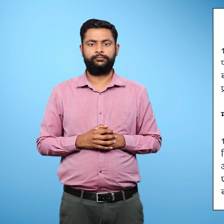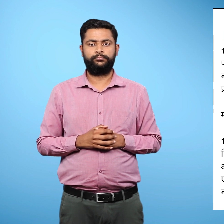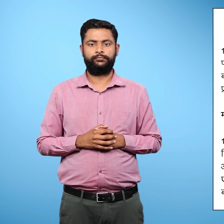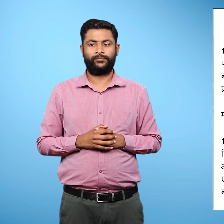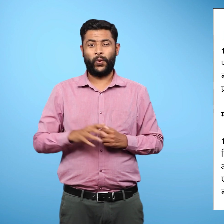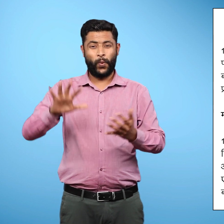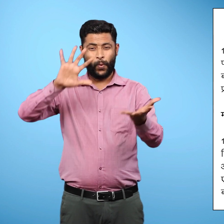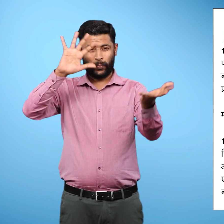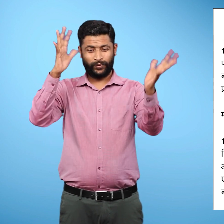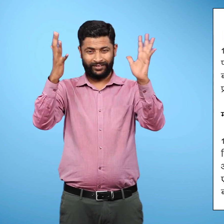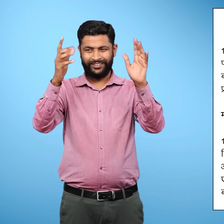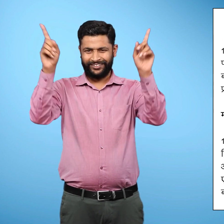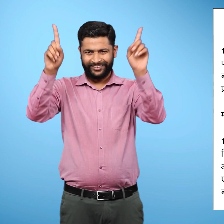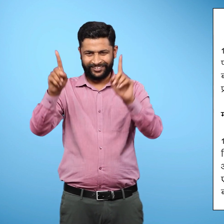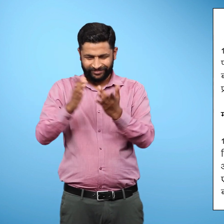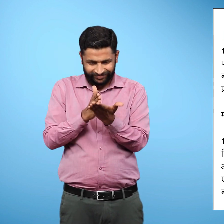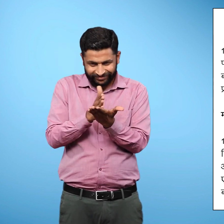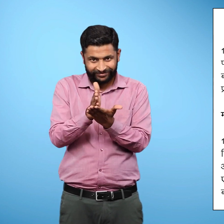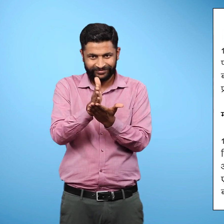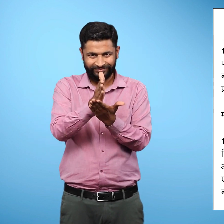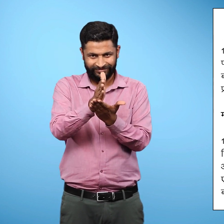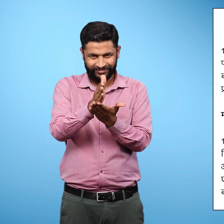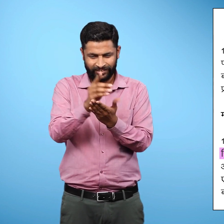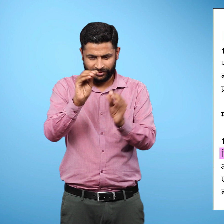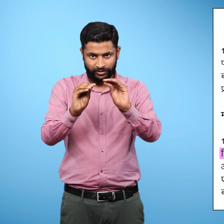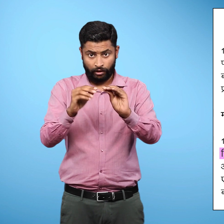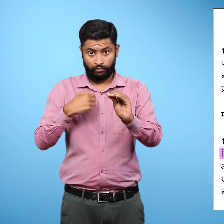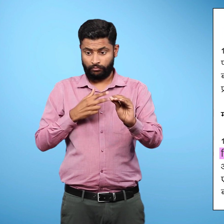विश्व के मान्चित्र पर निम्नलिखित को चिन्हित कीजिए